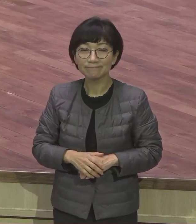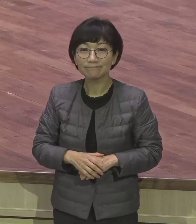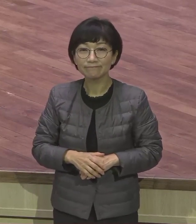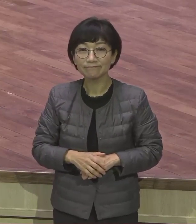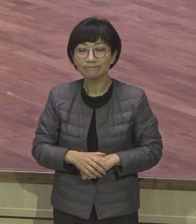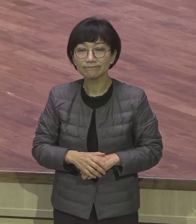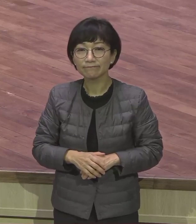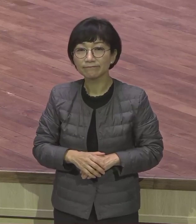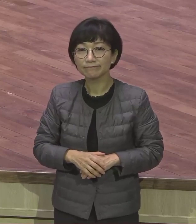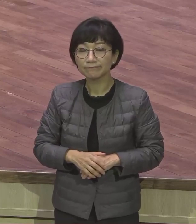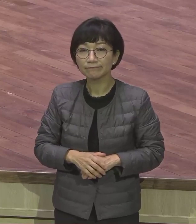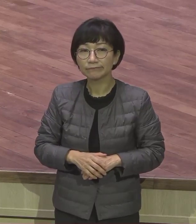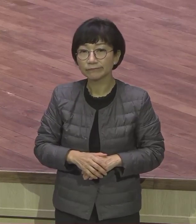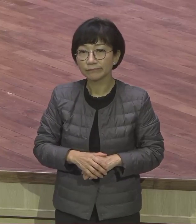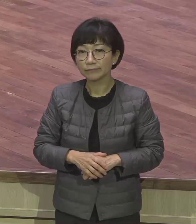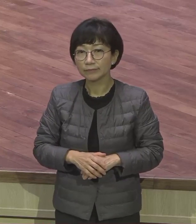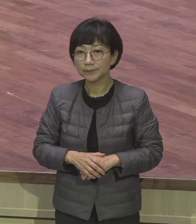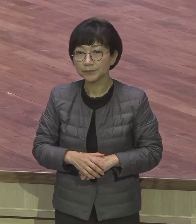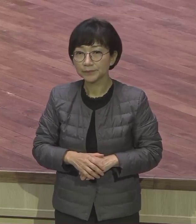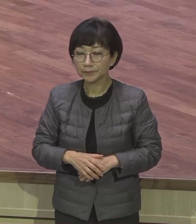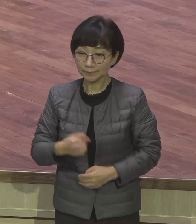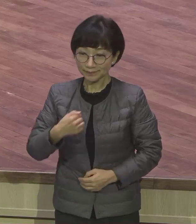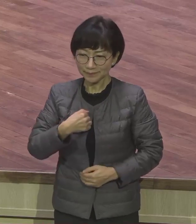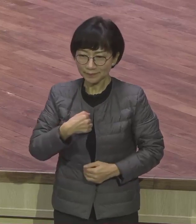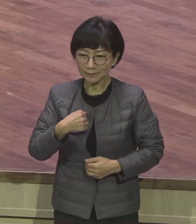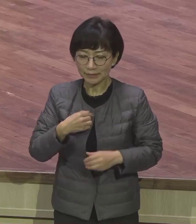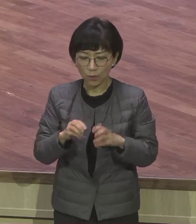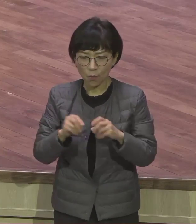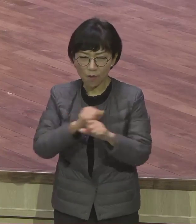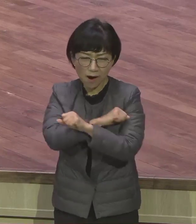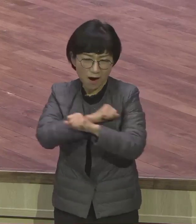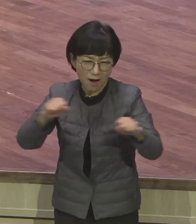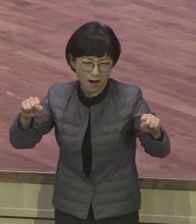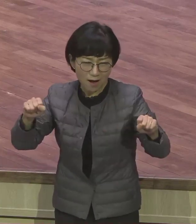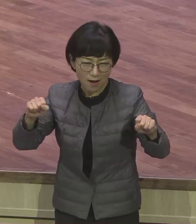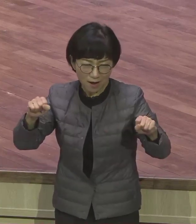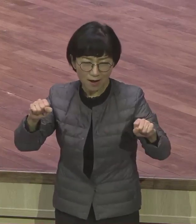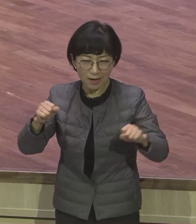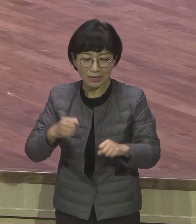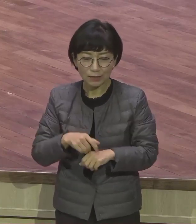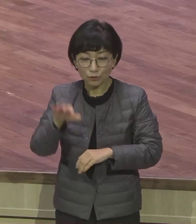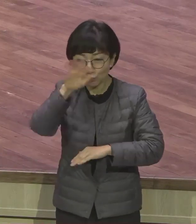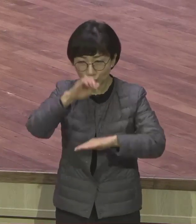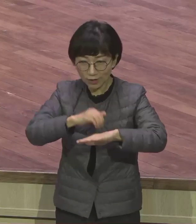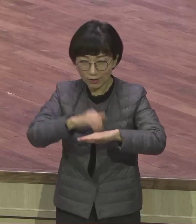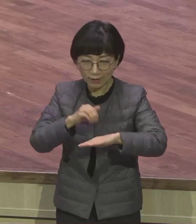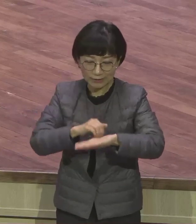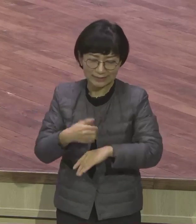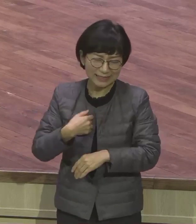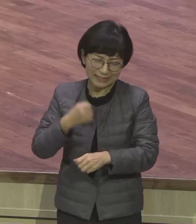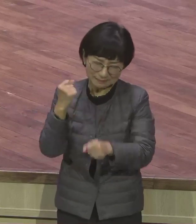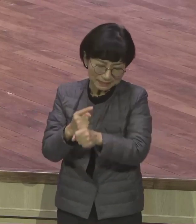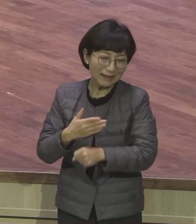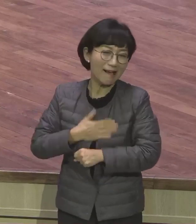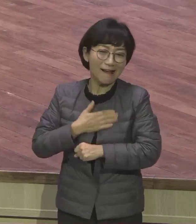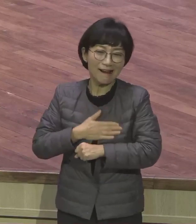저는 이런 광야 훈련을 누구보다도 잘 압니다. 광야 훈련.